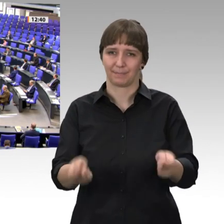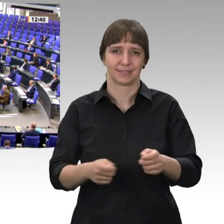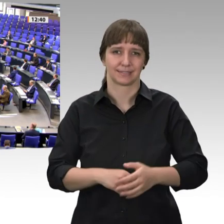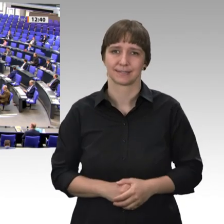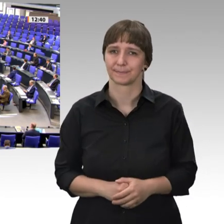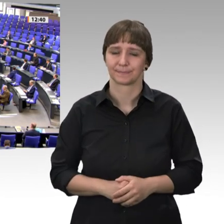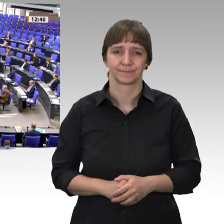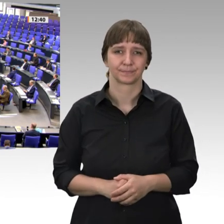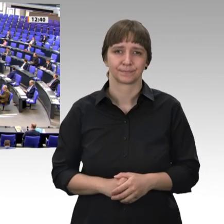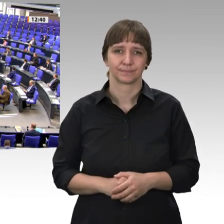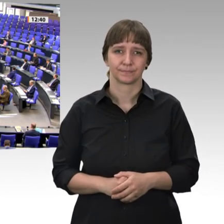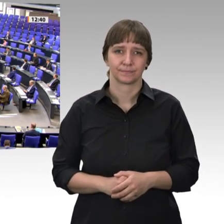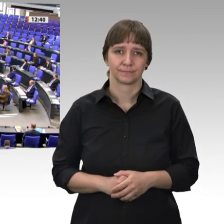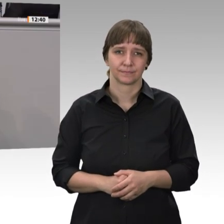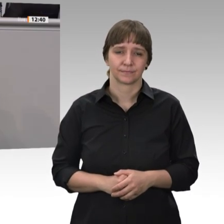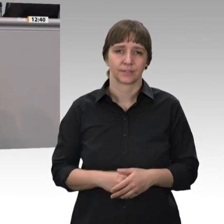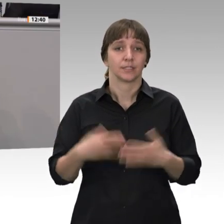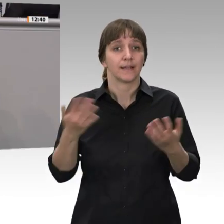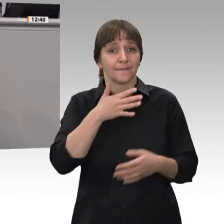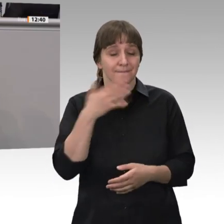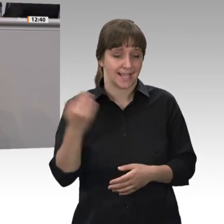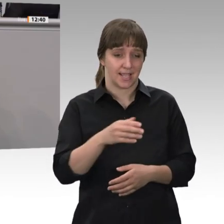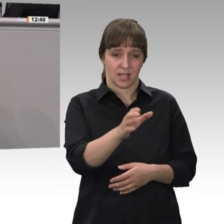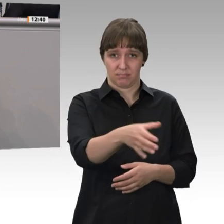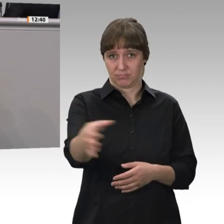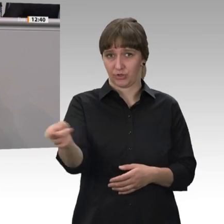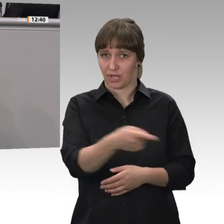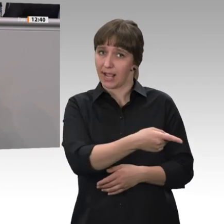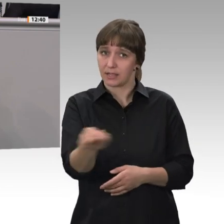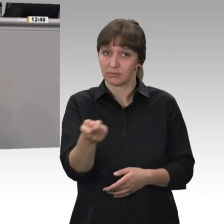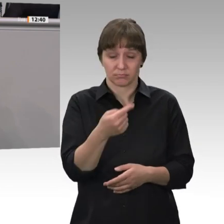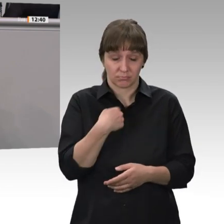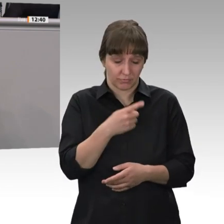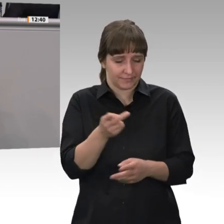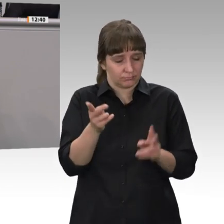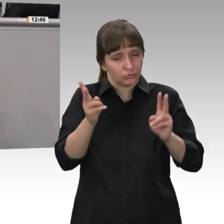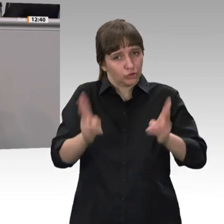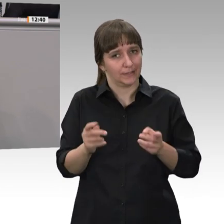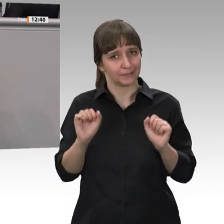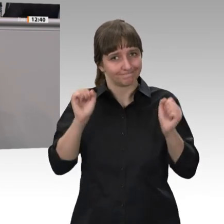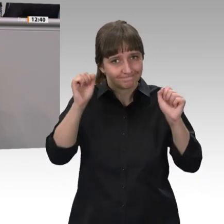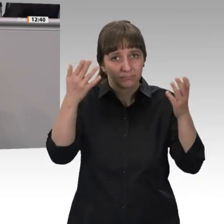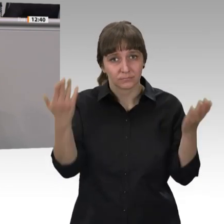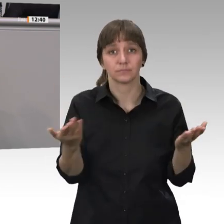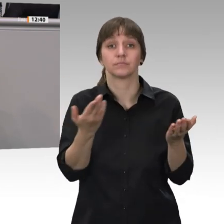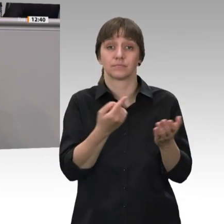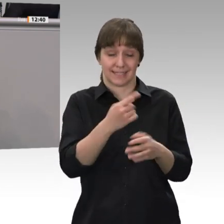Nun haben viele Arbeitnehmerinnen und zu Recht etwas gemacht, was auch wichtig ist, nämlich einen zusätzlichen Anspruch auf Rente erworben. Gerade für den